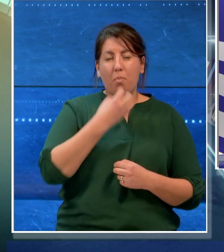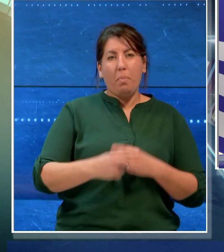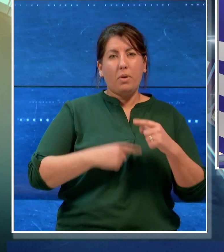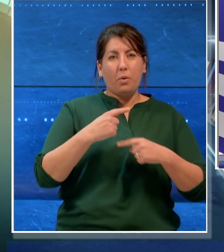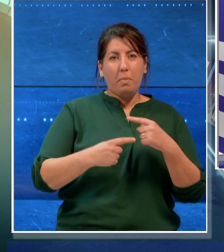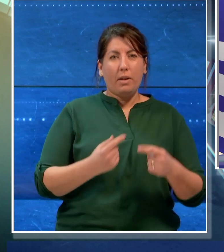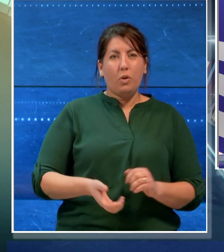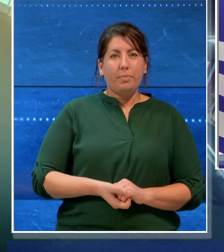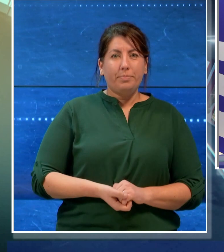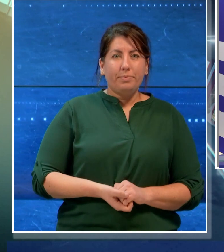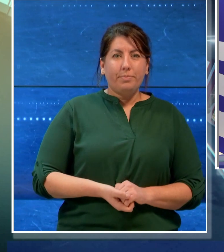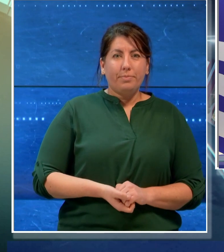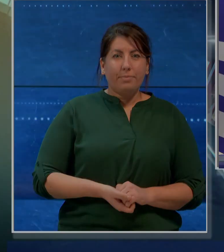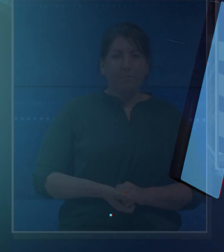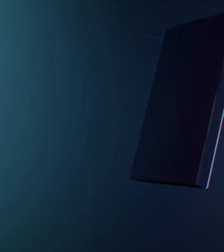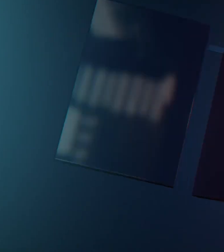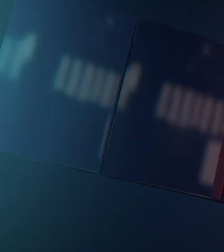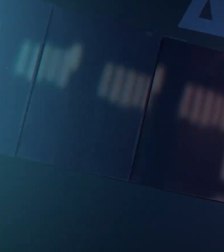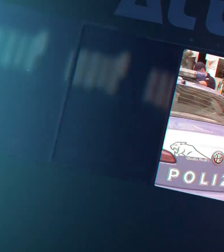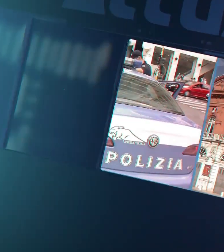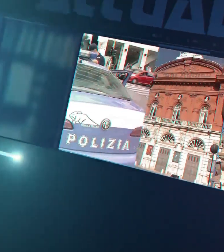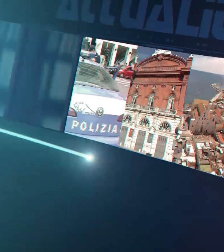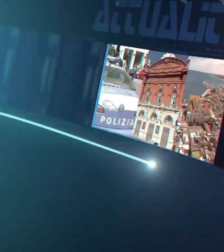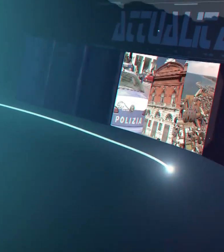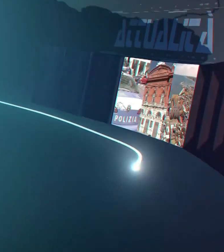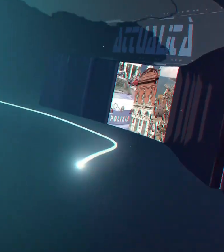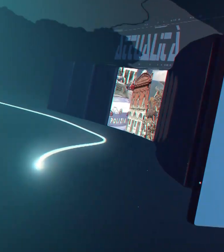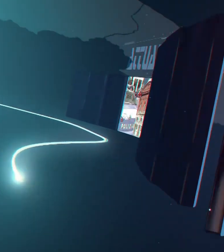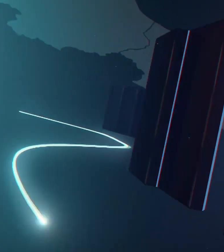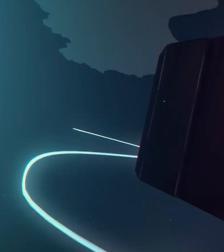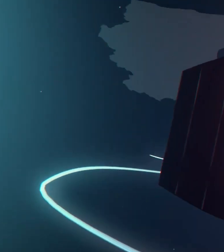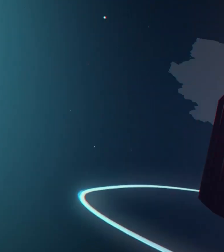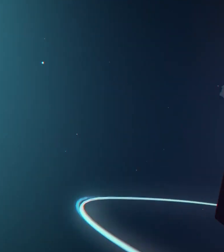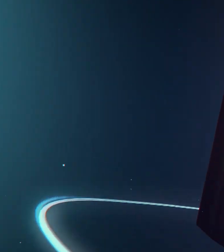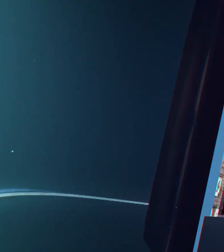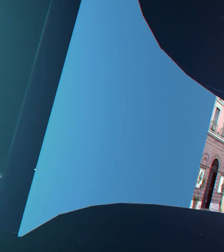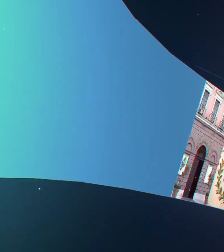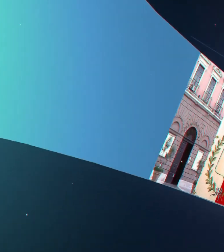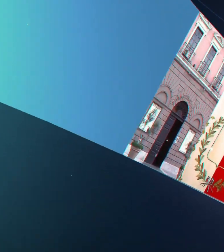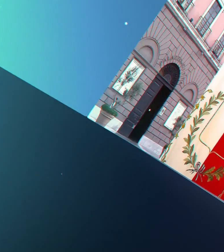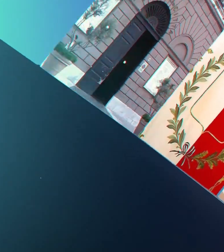proseguimento. Grazie a tutti.